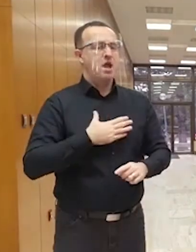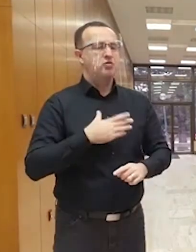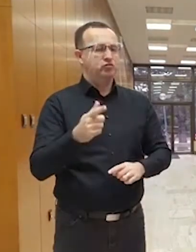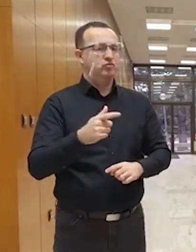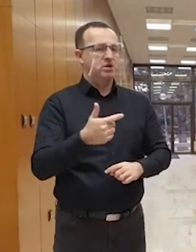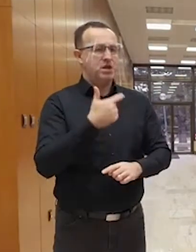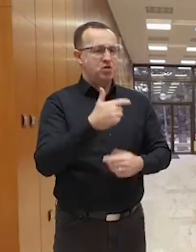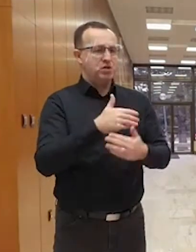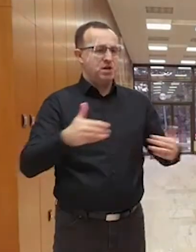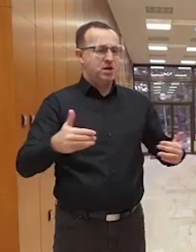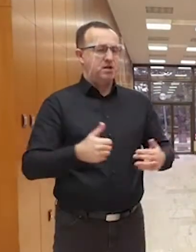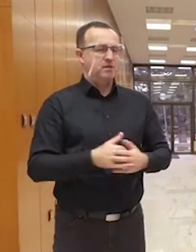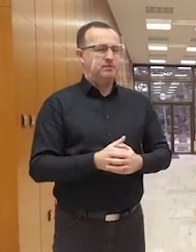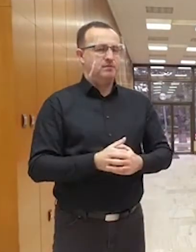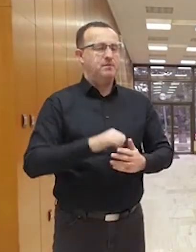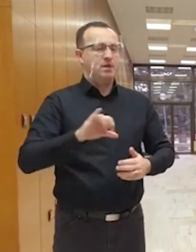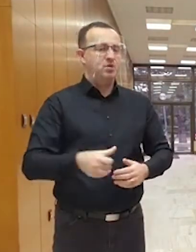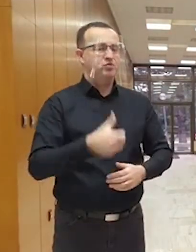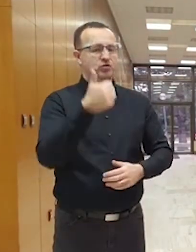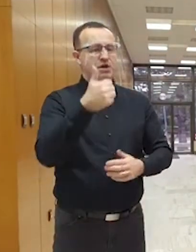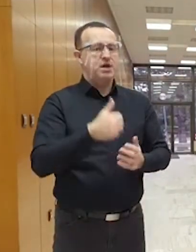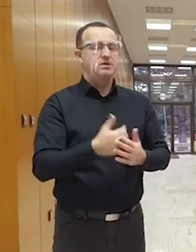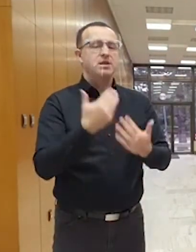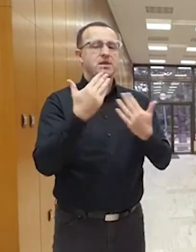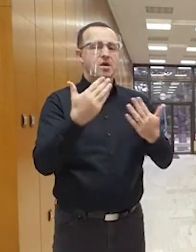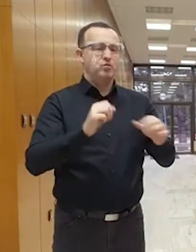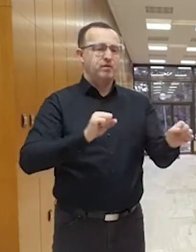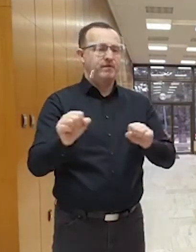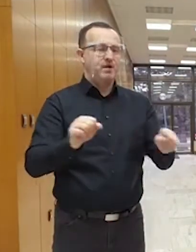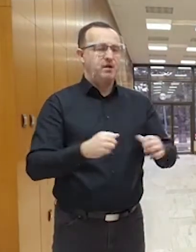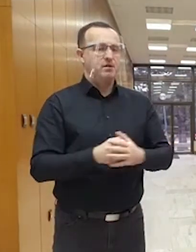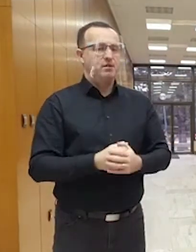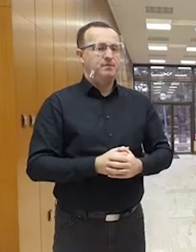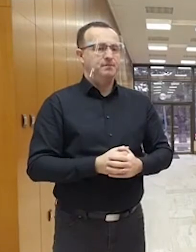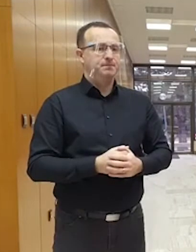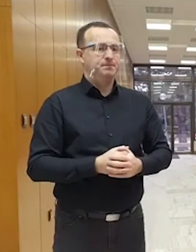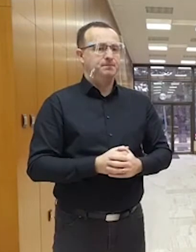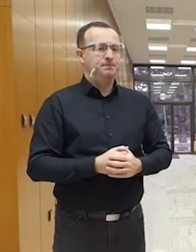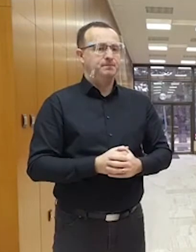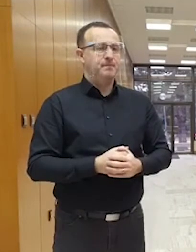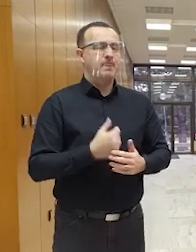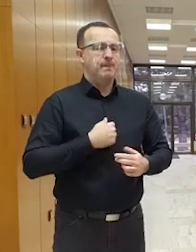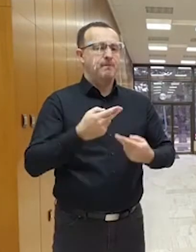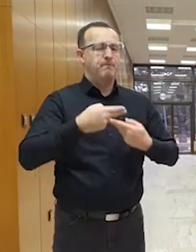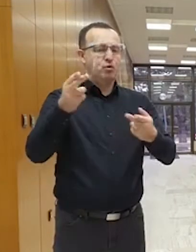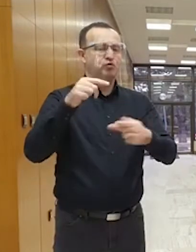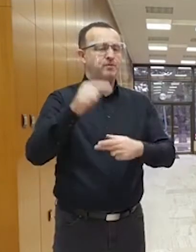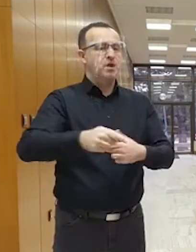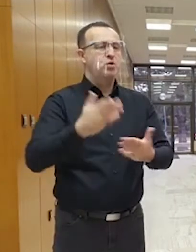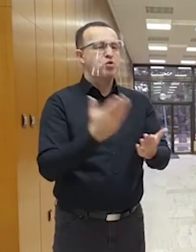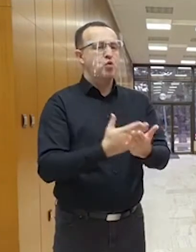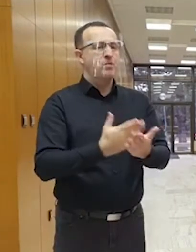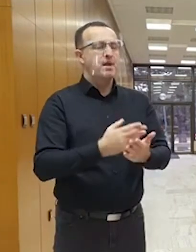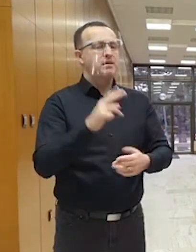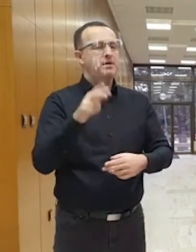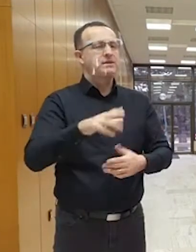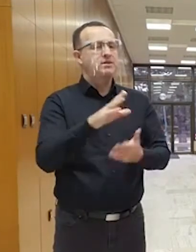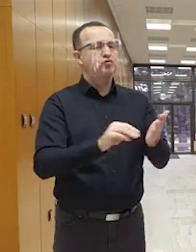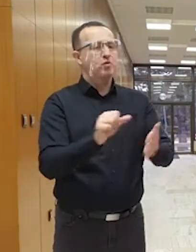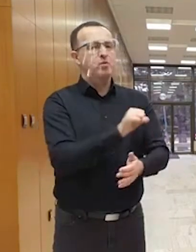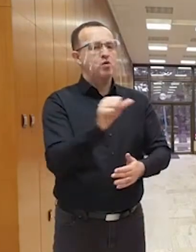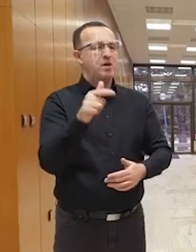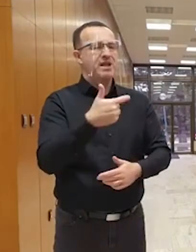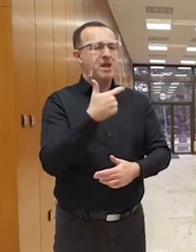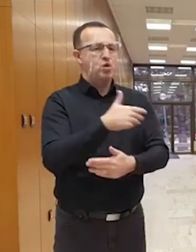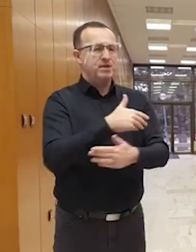zákonodárneho zboru. Takže ešte raz ďakujem vláde. Pošleme tento dokument následne začiatkom roka